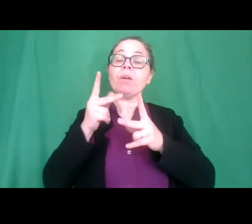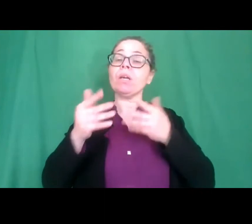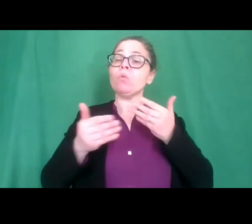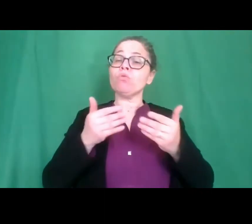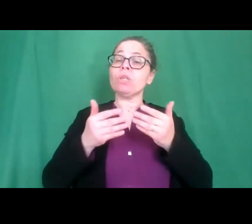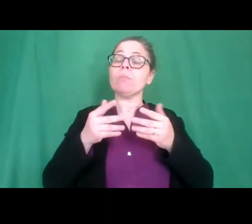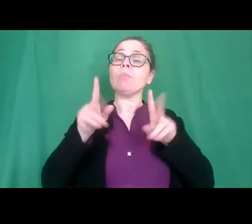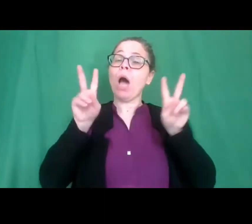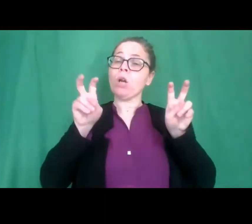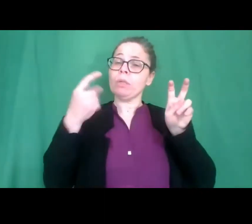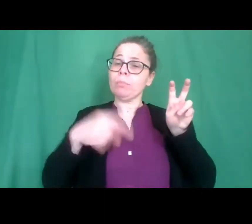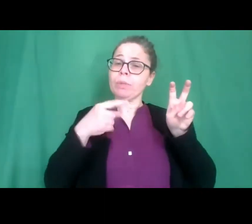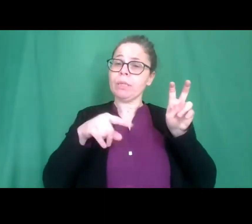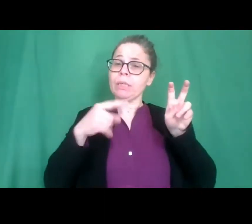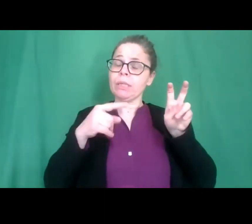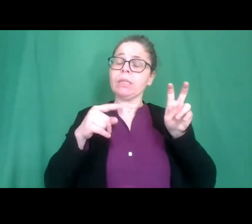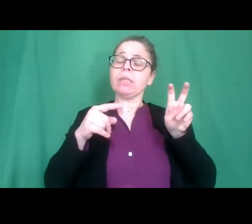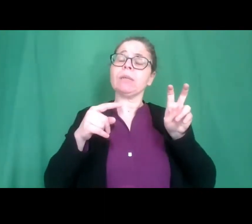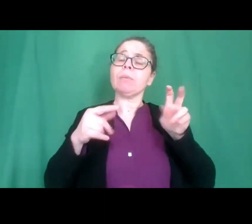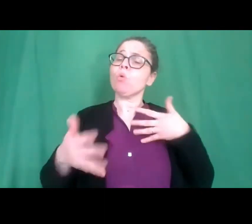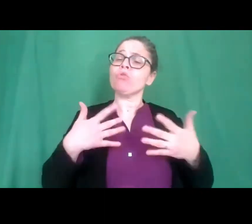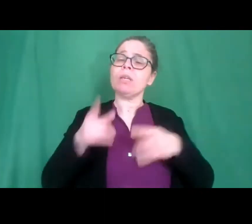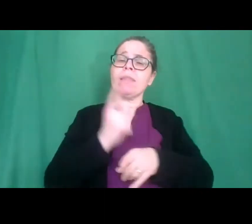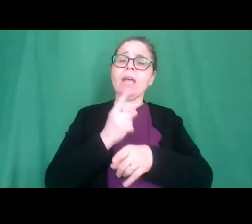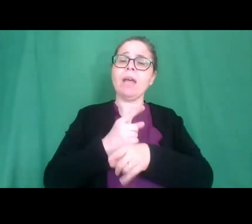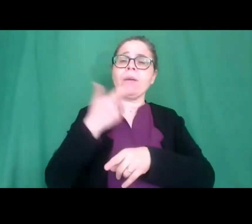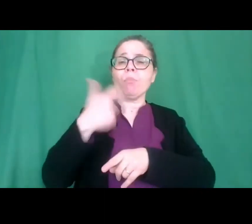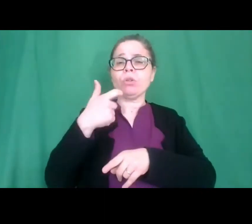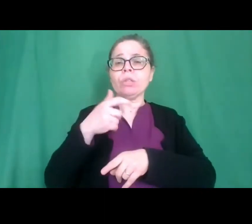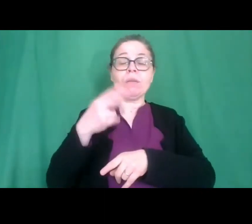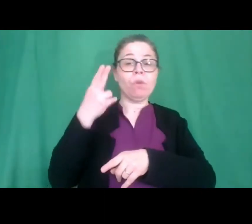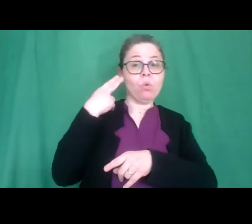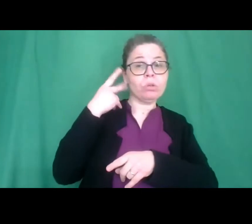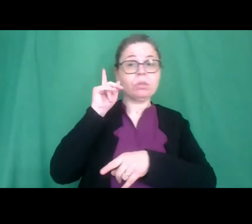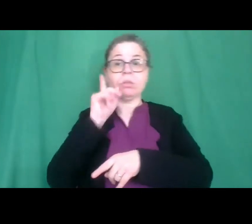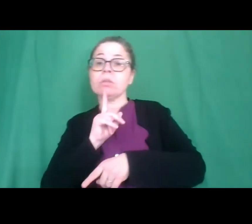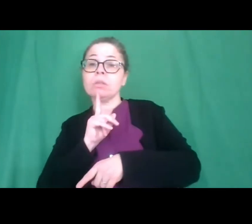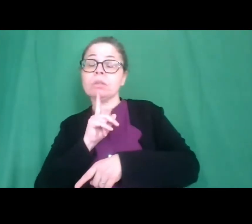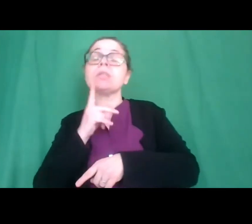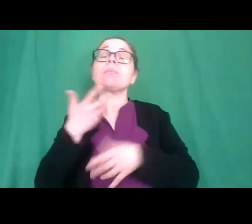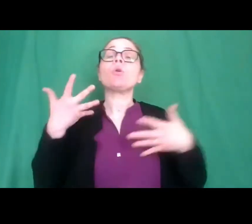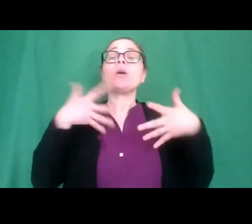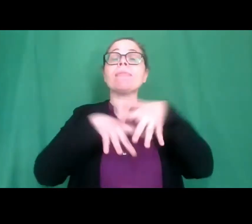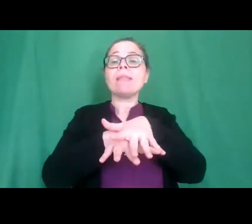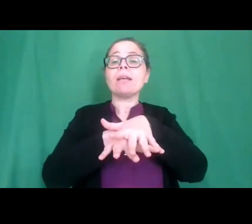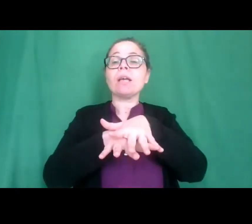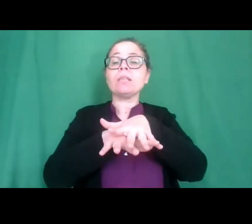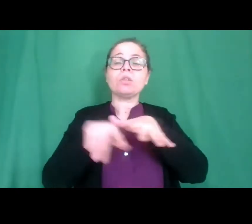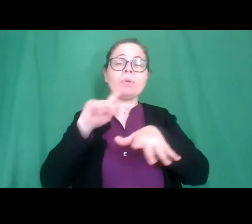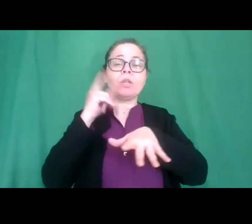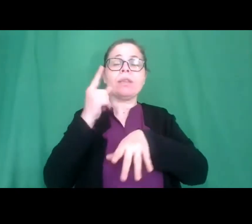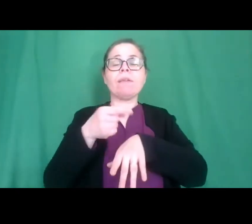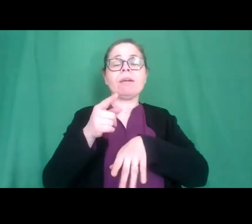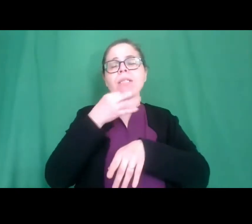perché migliorando l'inclusione tra persone sorde e udenti migliora l'apprendimento individuale il